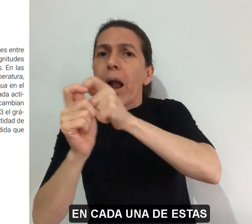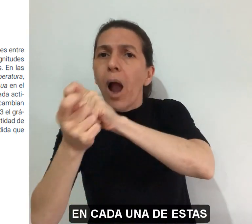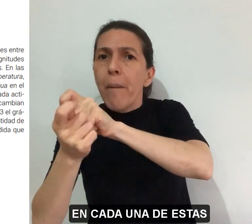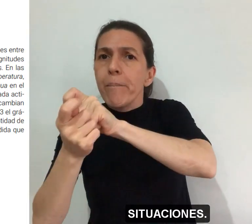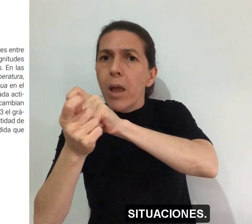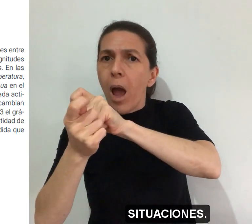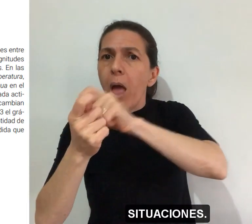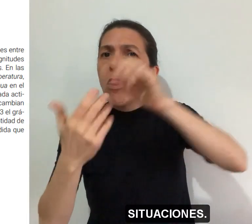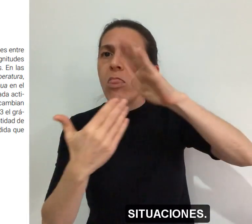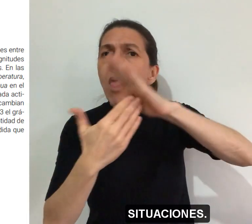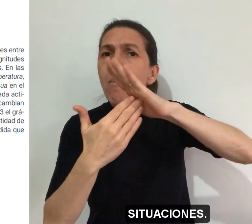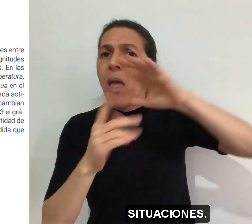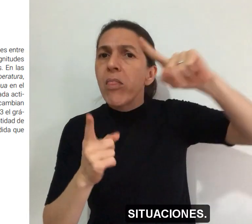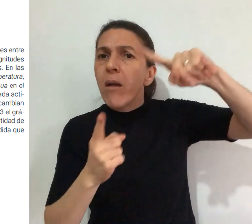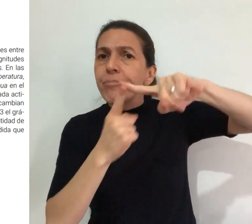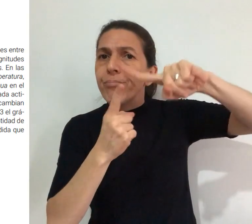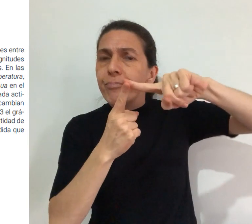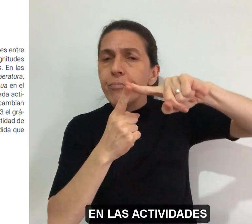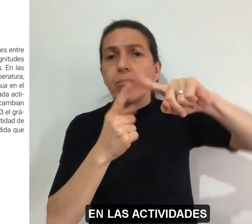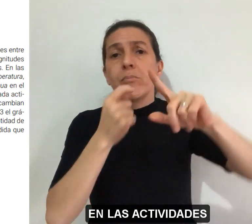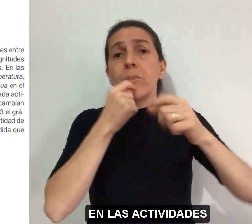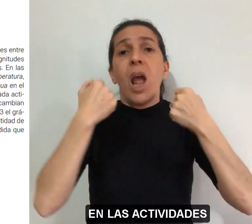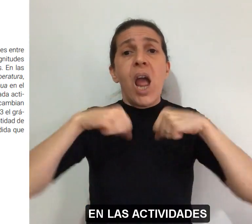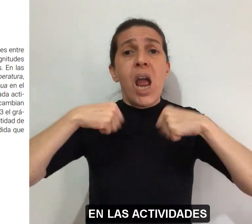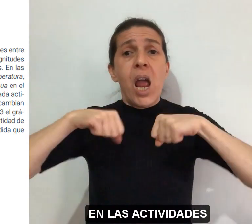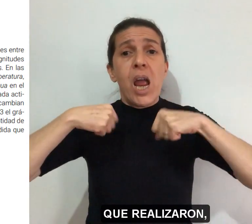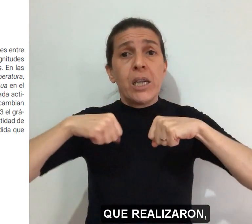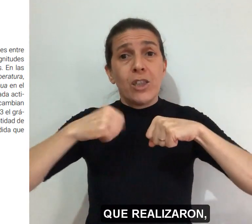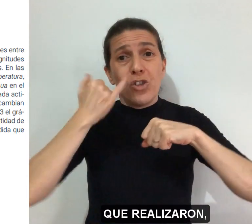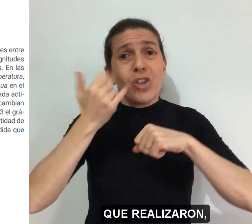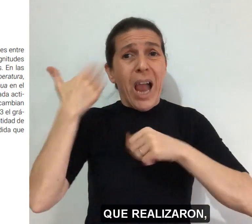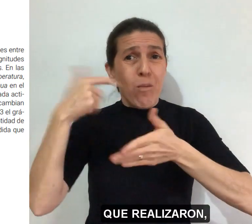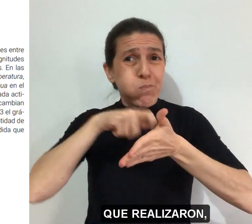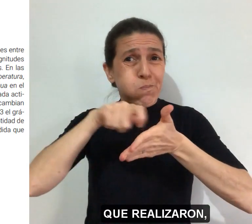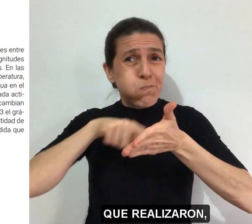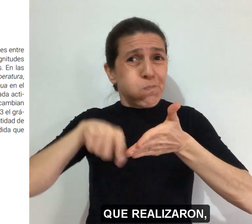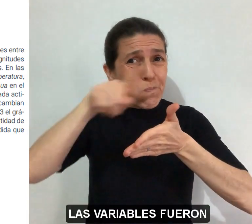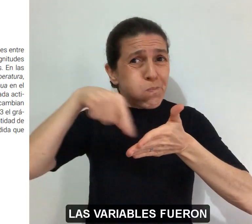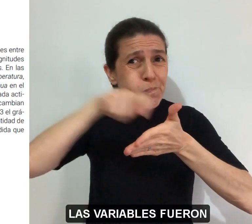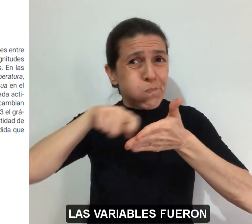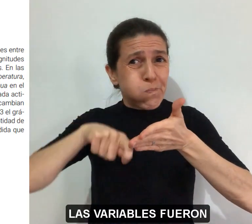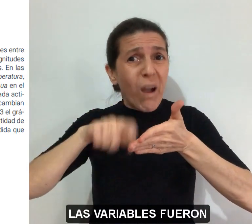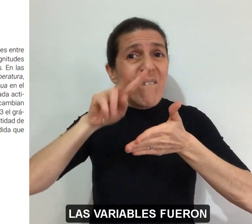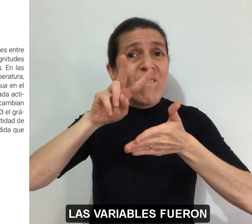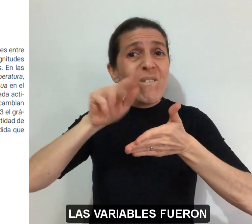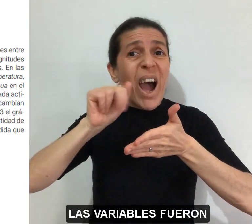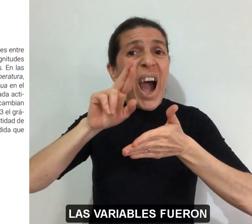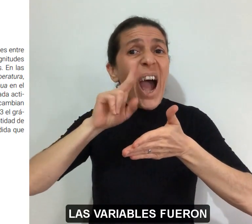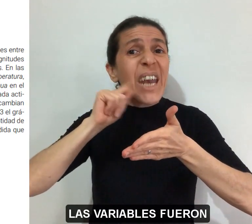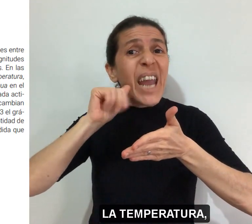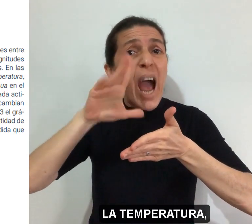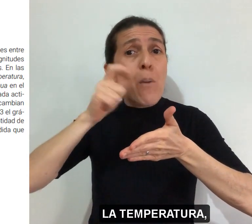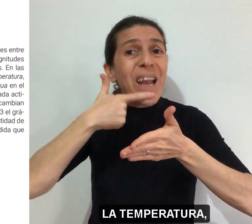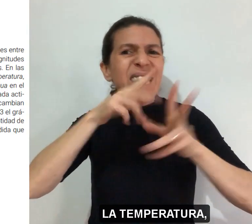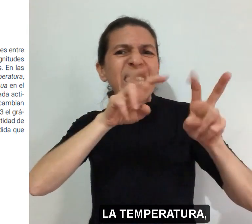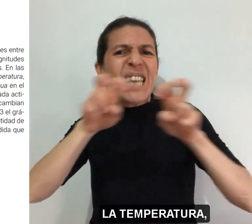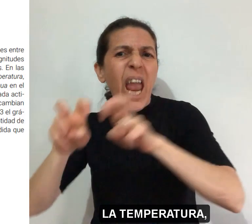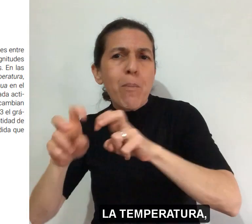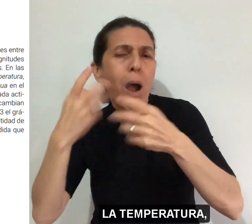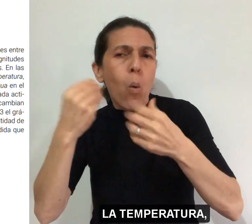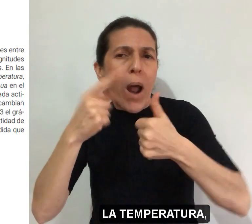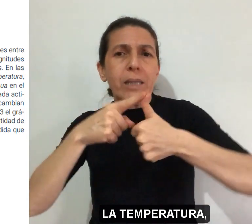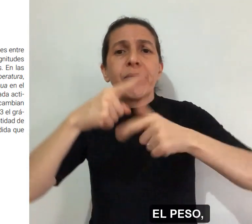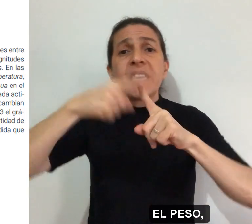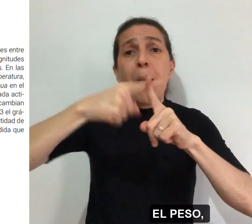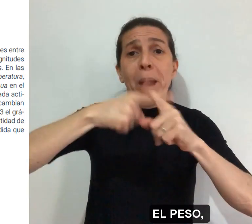una de estas situaciones En las actividades que realizaron las variables fueron la temperatura